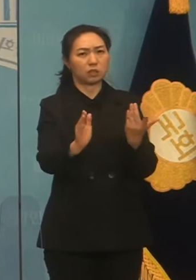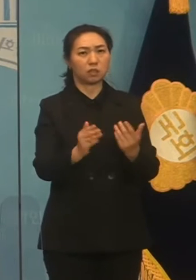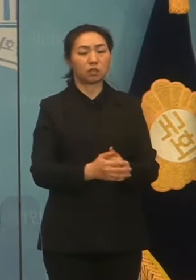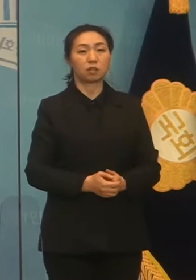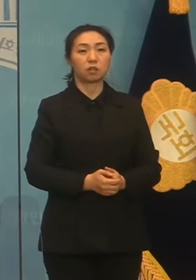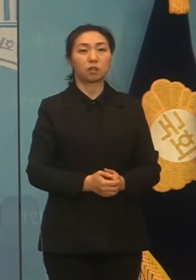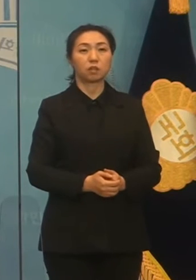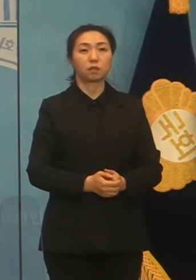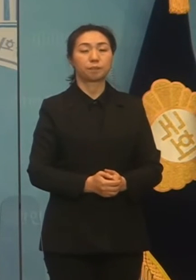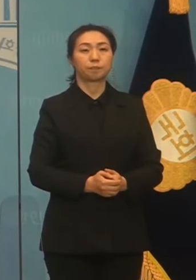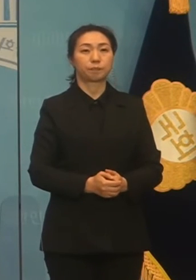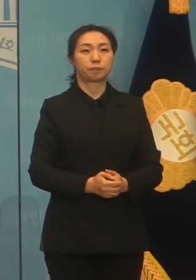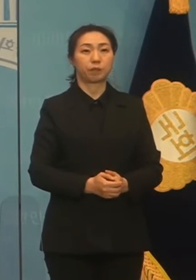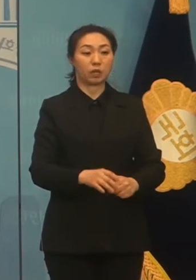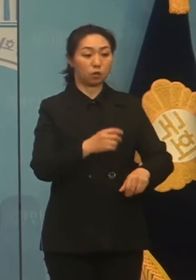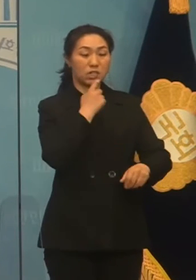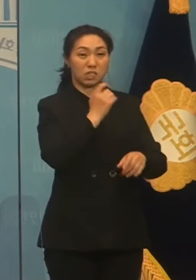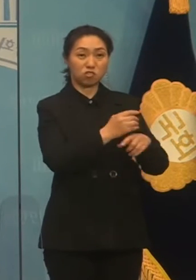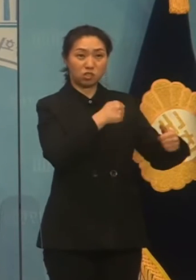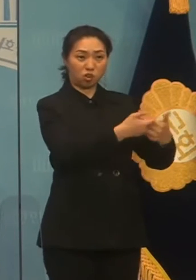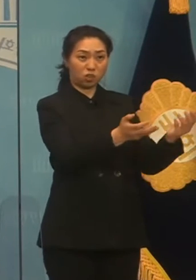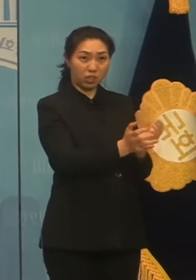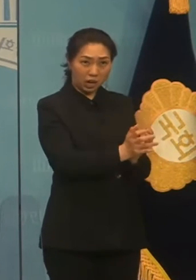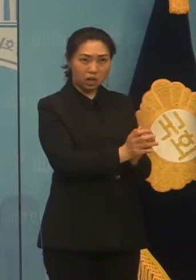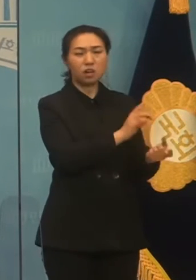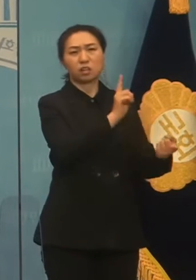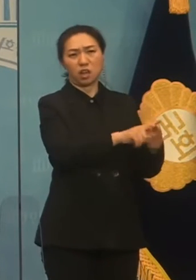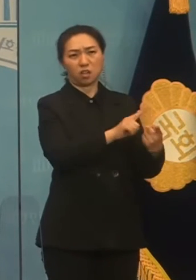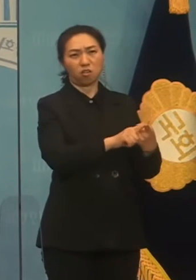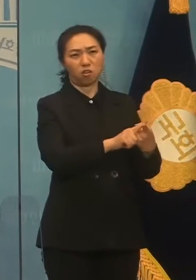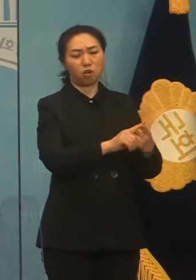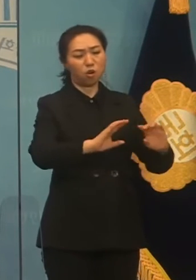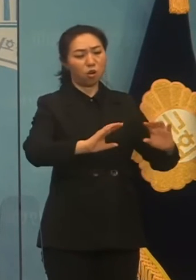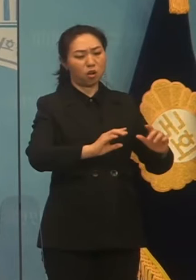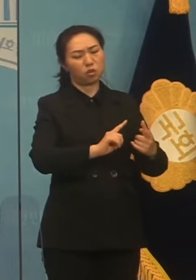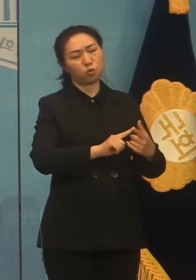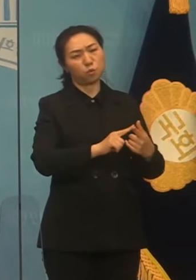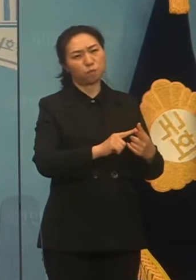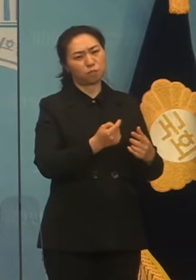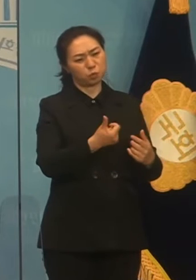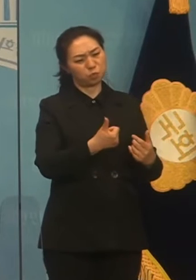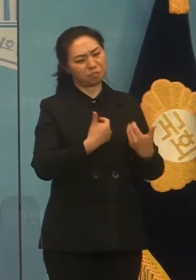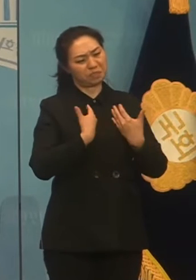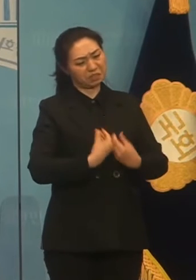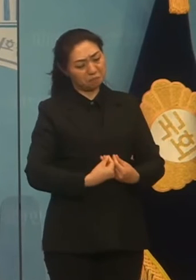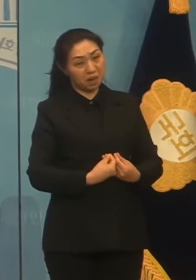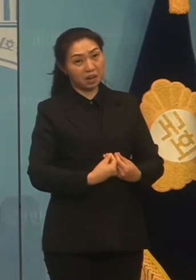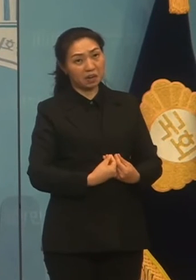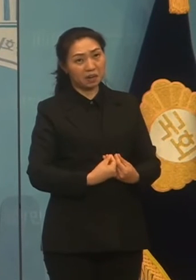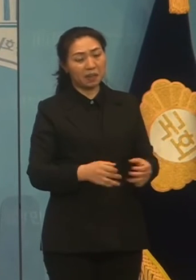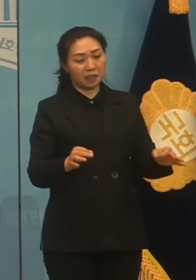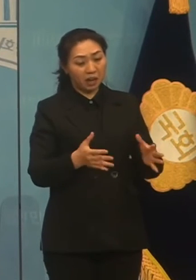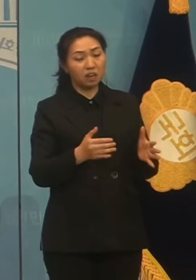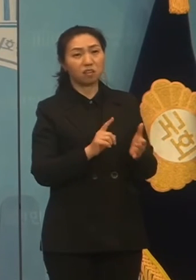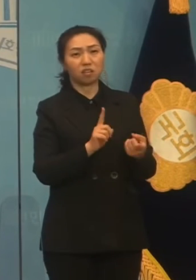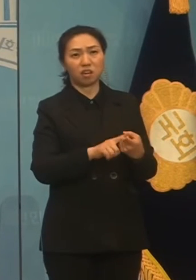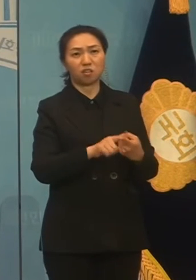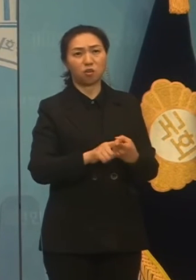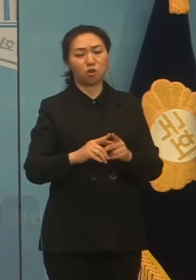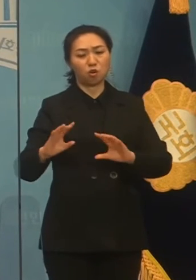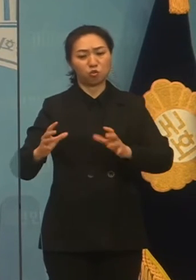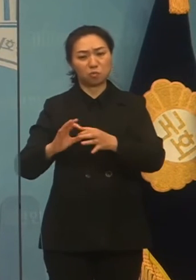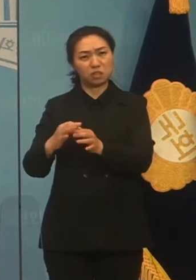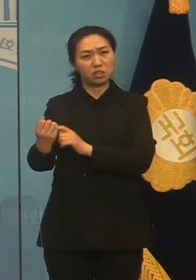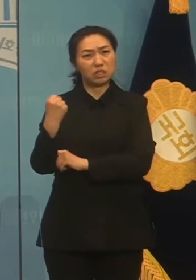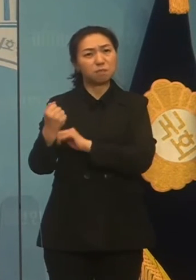또한 집권연합에 대한 실망으로 잠시 국민의힘을 지지한 유권자들의 마음에 비수를 꽂는 언사나는 점을 명심하길